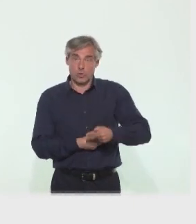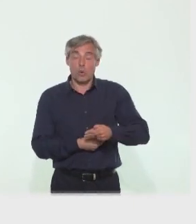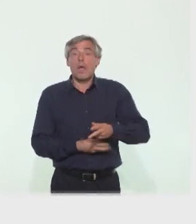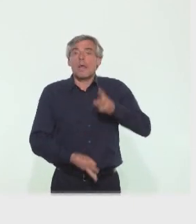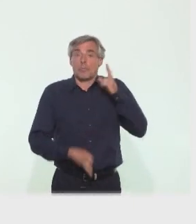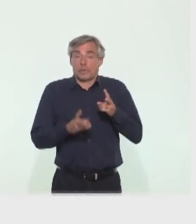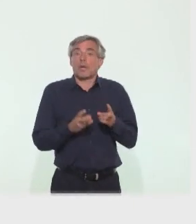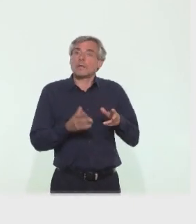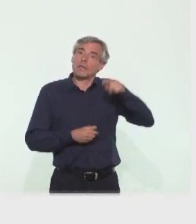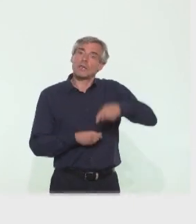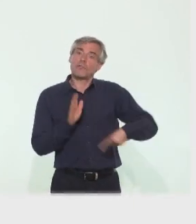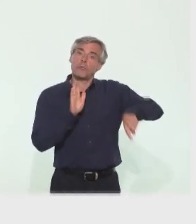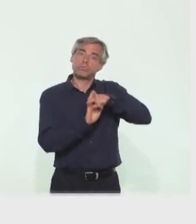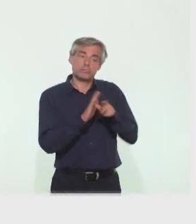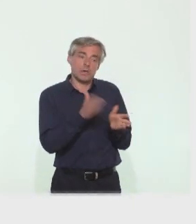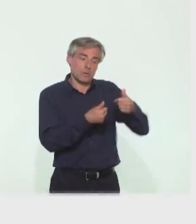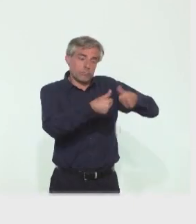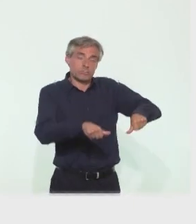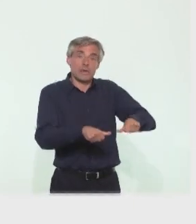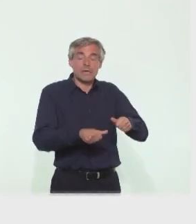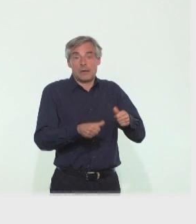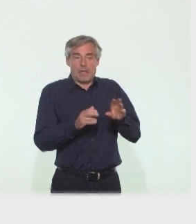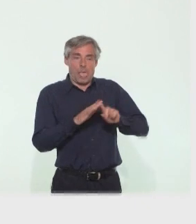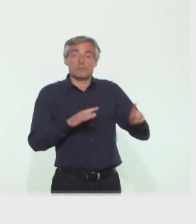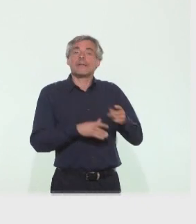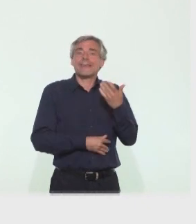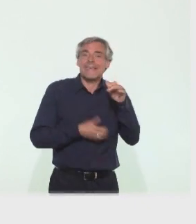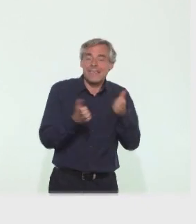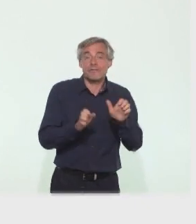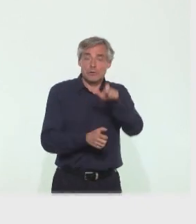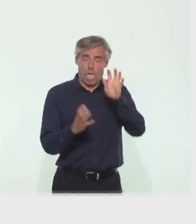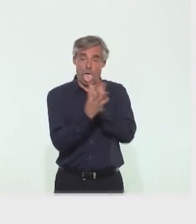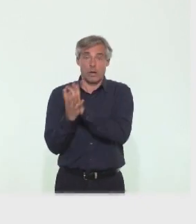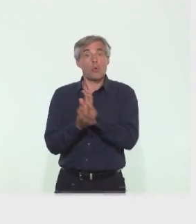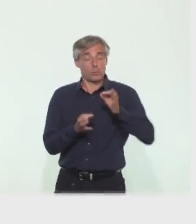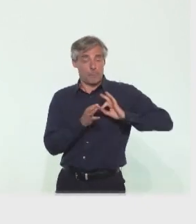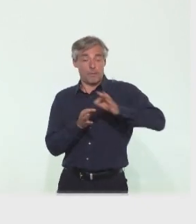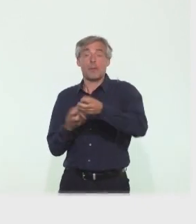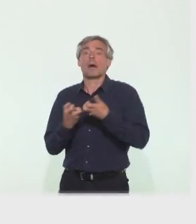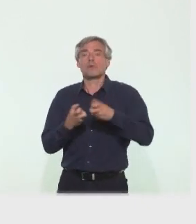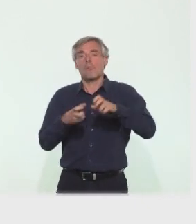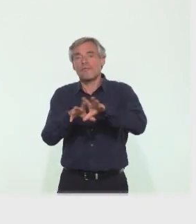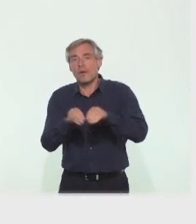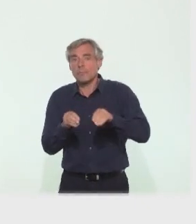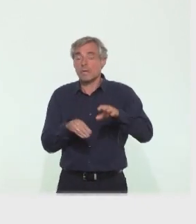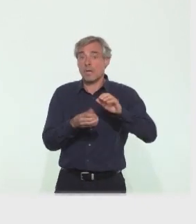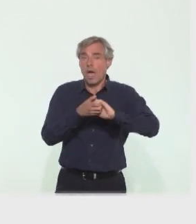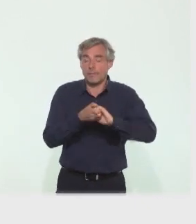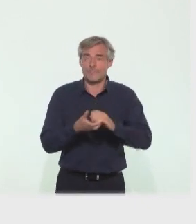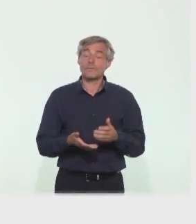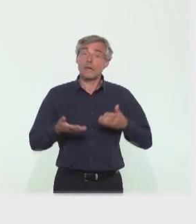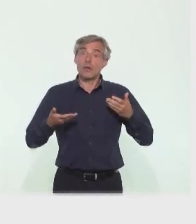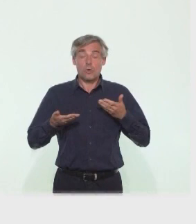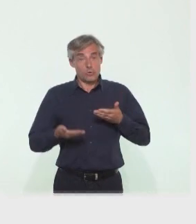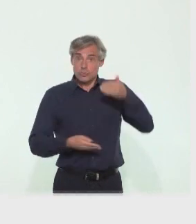'il faut vous isoler pour éviter que vous ne contaminiez les autres, en particulier vos proches. C'est le message que je